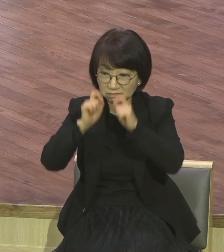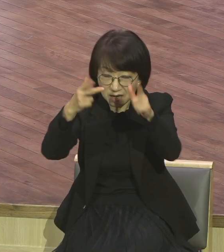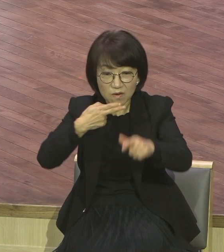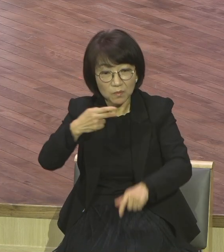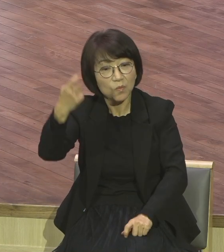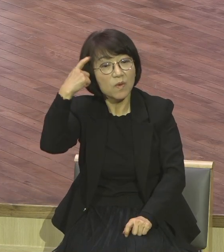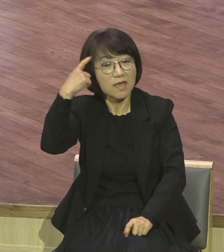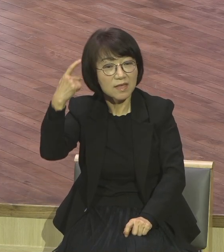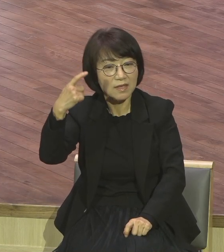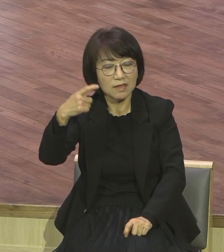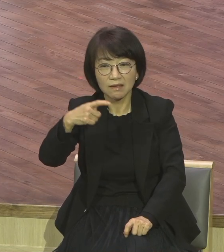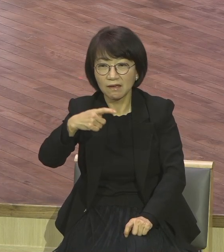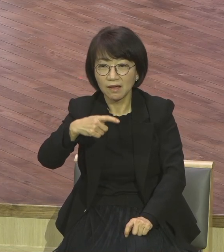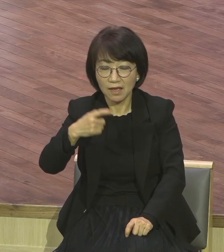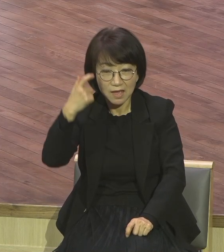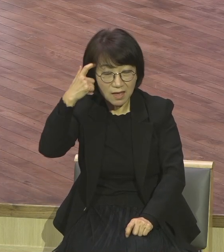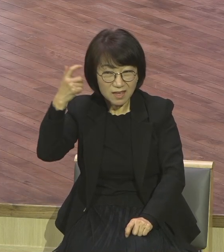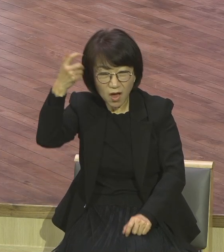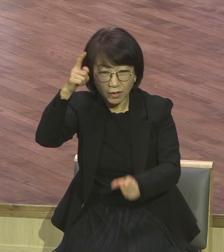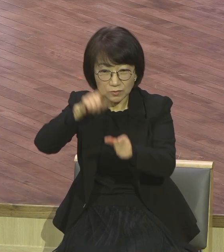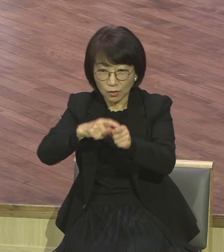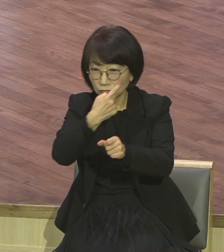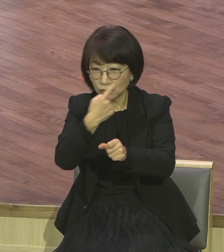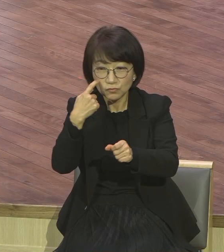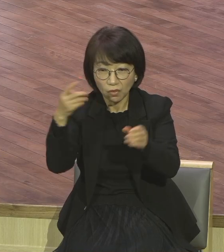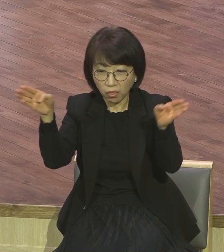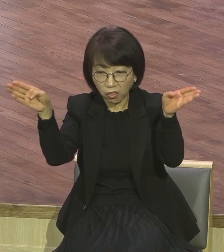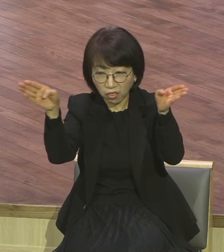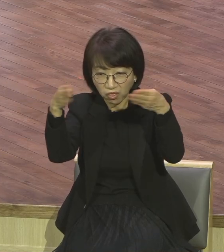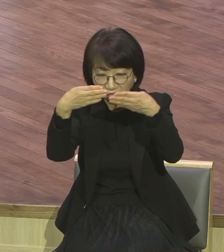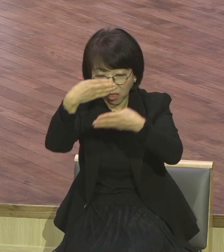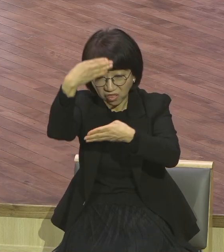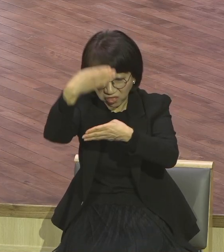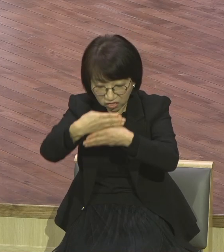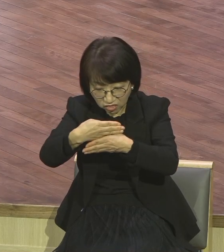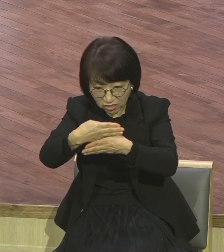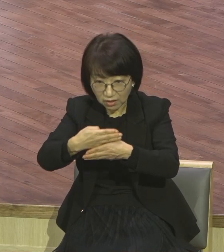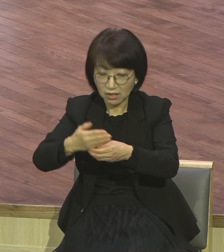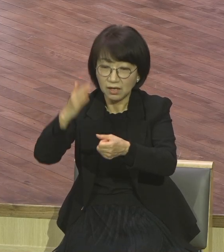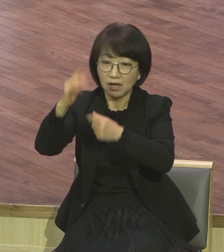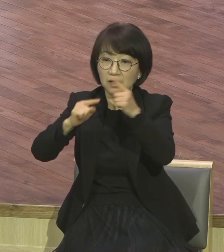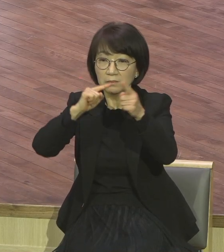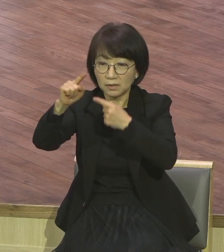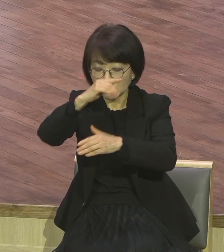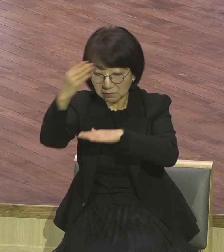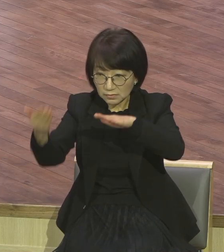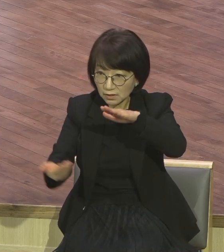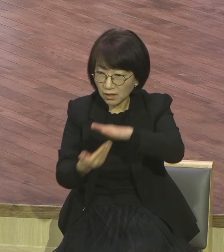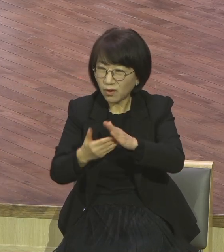영적인 눈이 닫혀있으니까 하나님의 말씀이 이루어지는 시간표를 못 본 것이다.